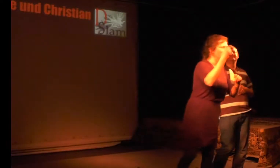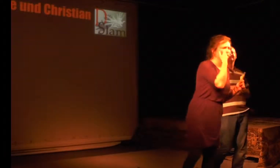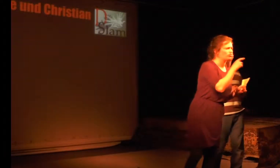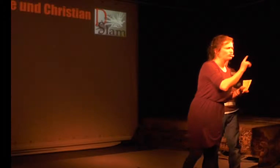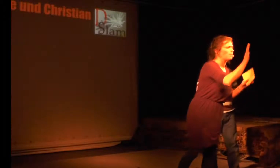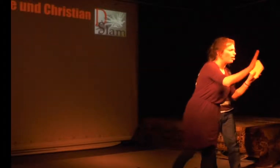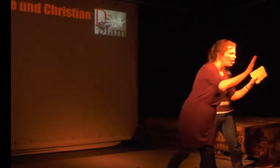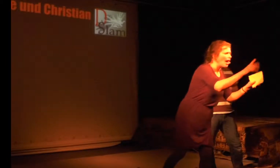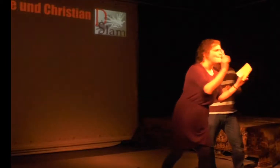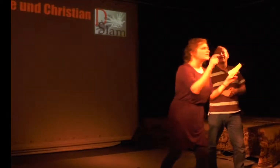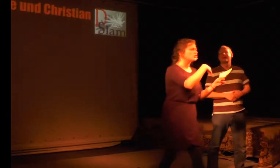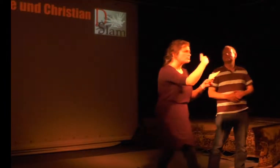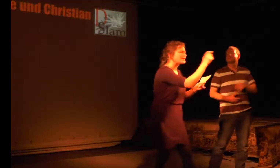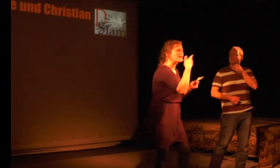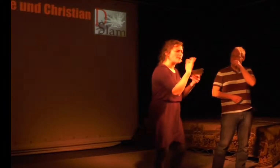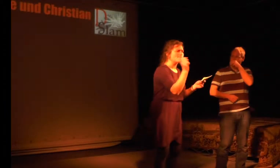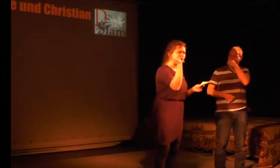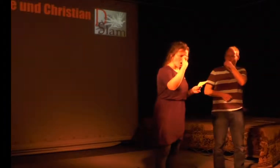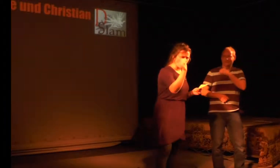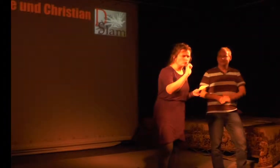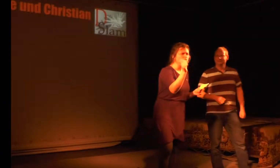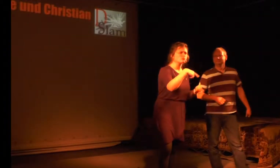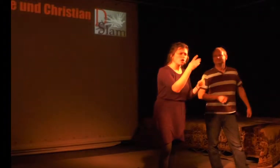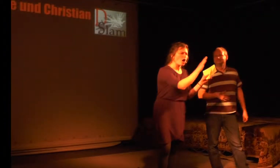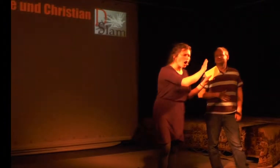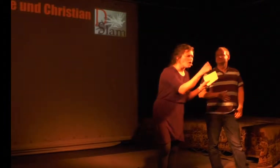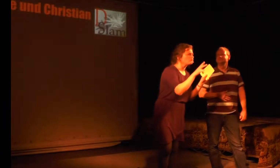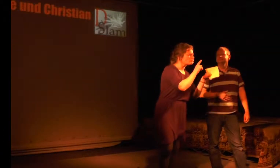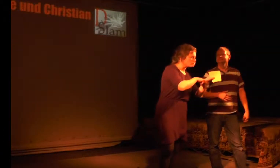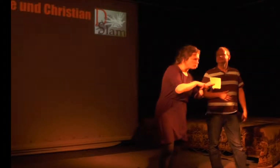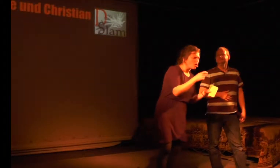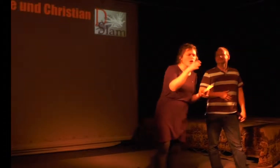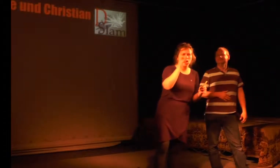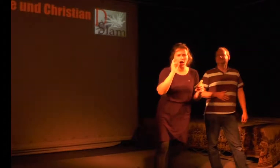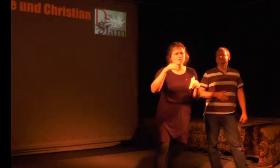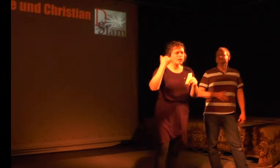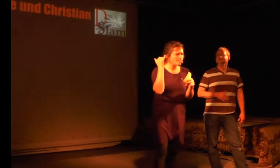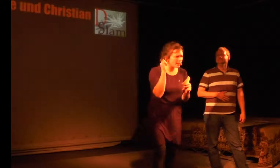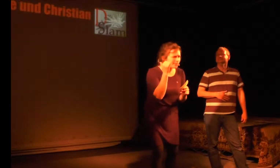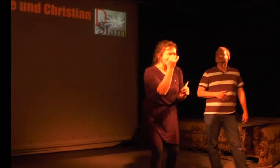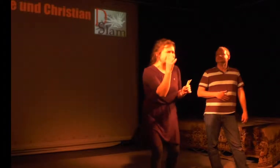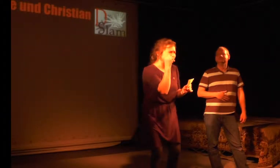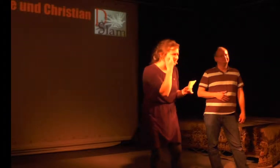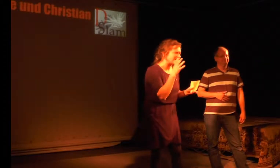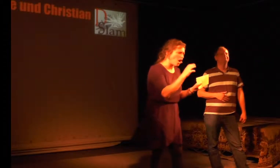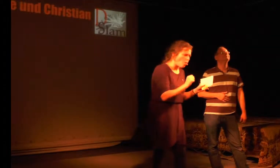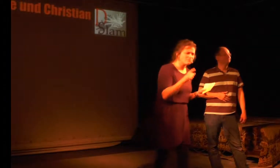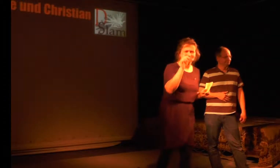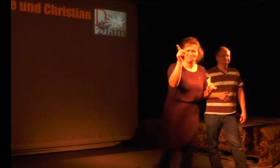Okay, wichtig ist, wenn die Slammer loslegen, zu Gebärden, dann ist es wichtig, dass alle im Raum bleiben. Also, dass ihr nicht rein und raus geht, es